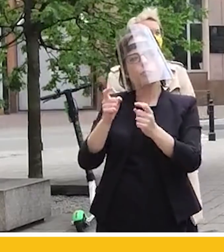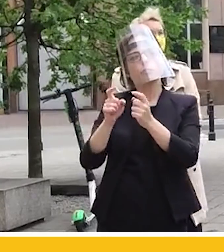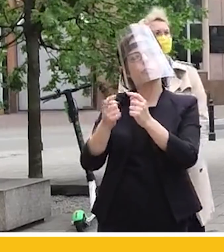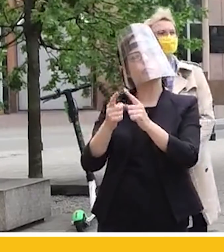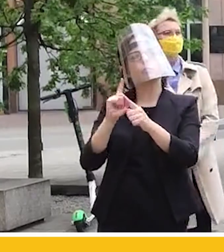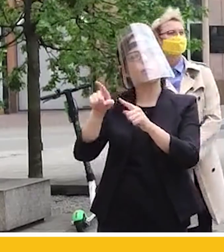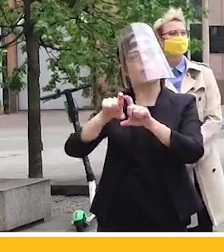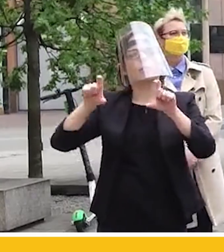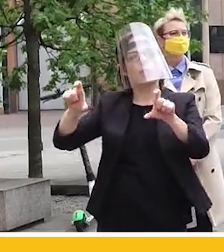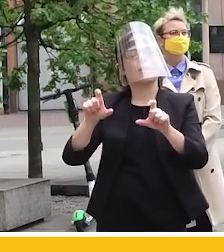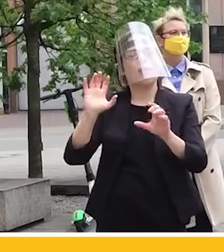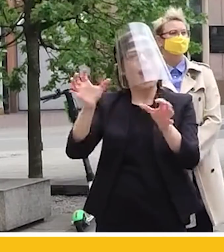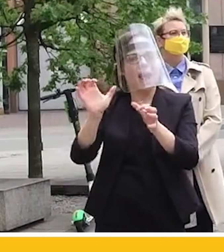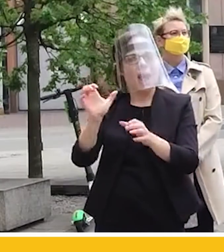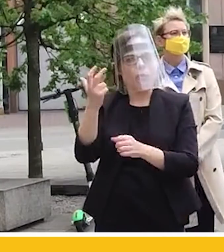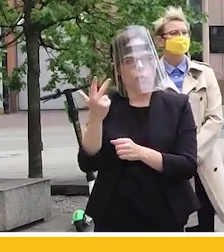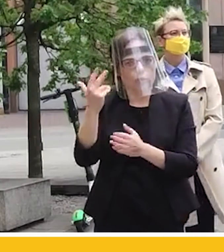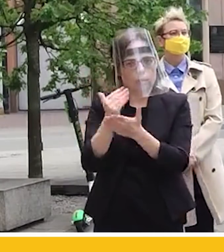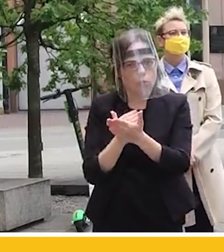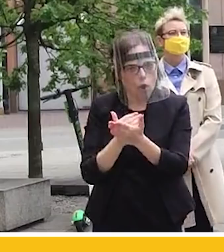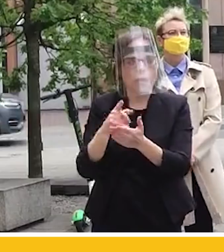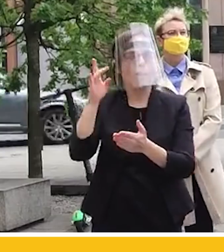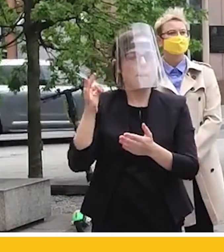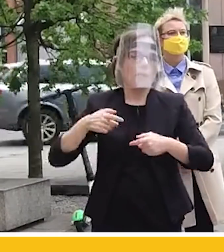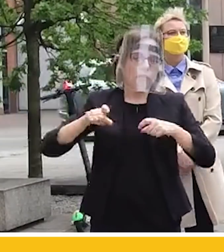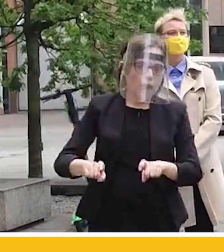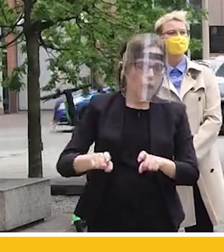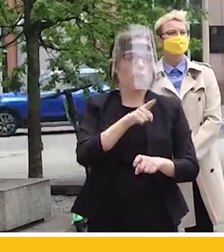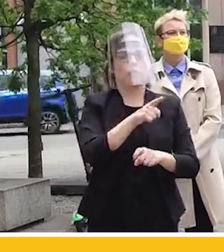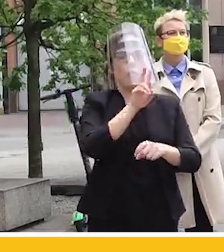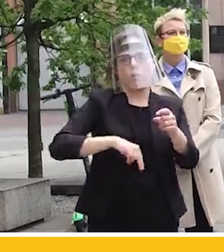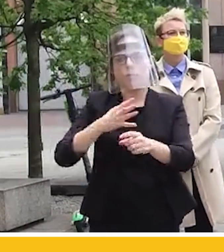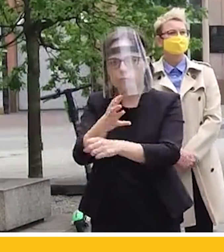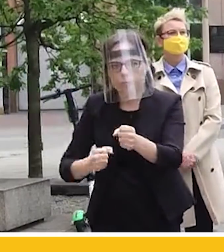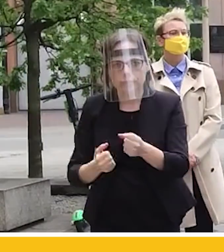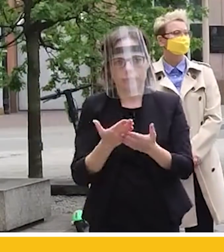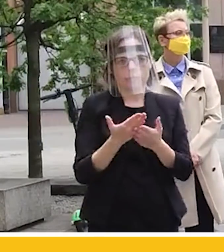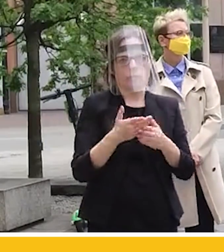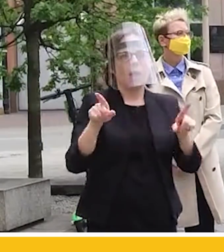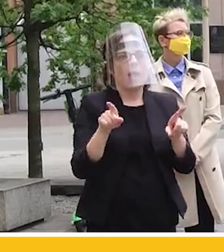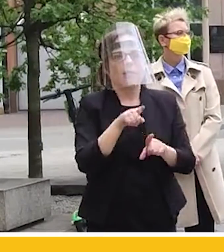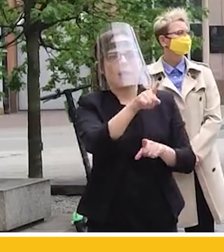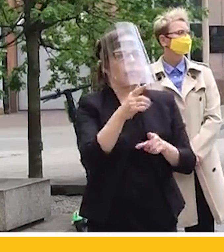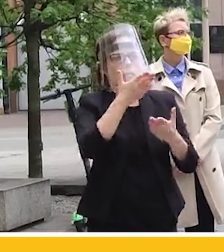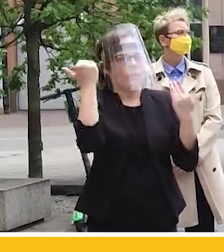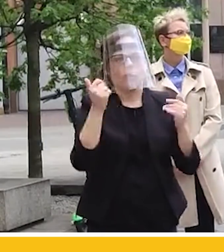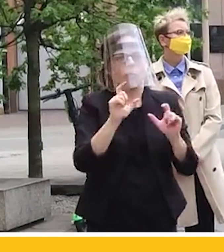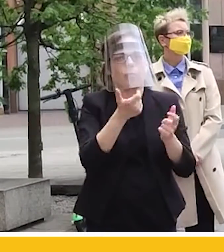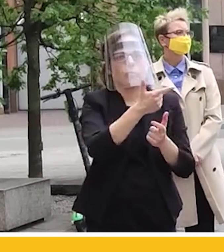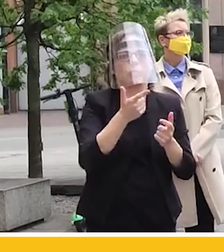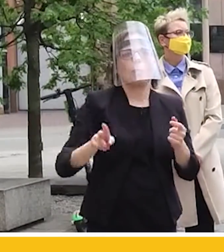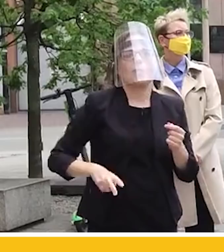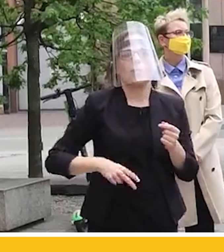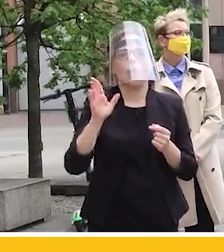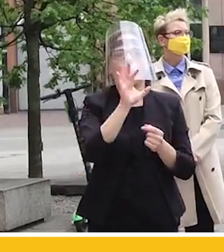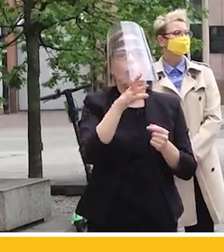prokuratorów, którzy jakoś nie są się w stanie zająć sparaliżowani nie wiadomo czym sprawami ministra Szumowskiego. Mamy teraz